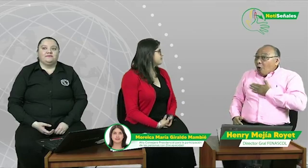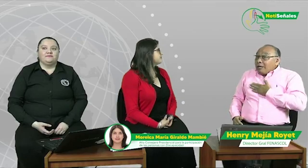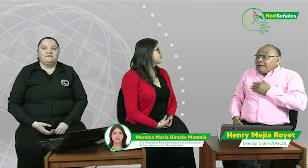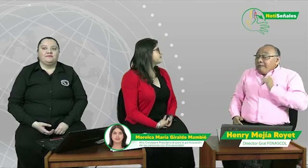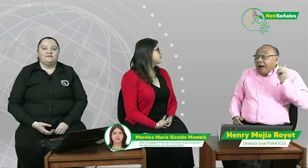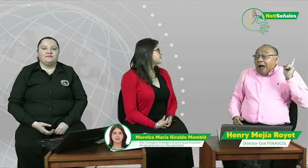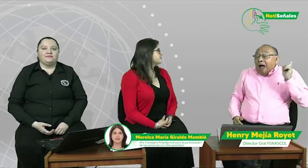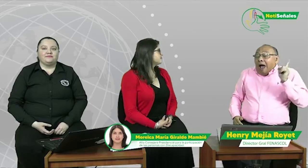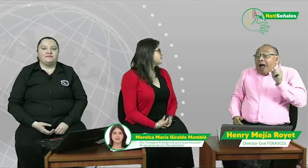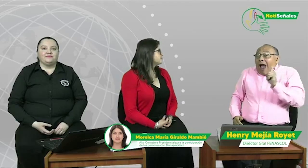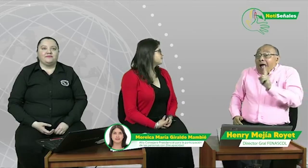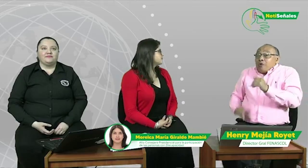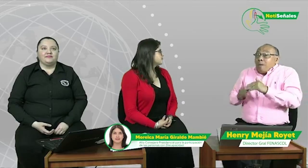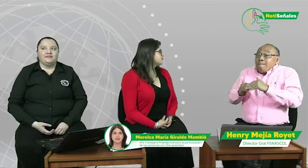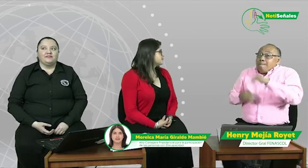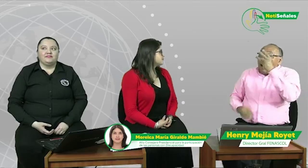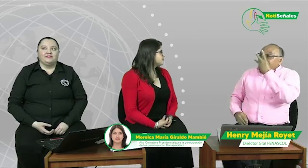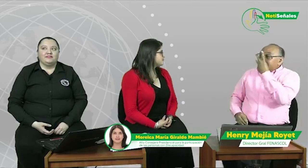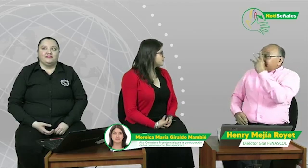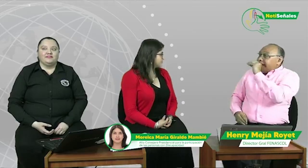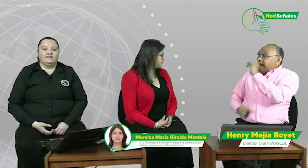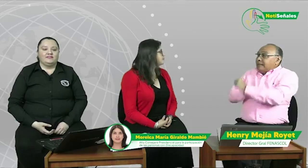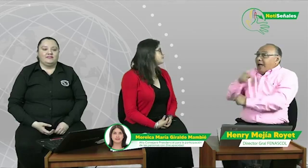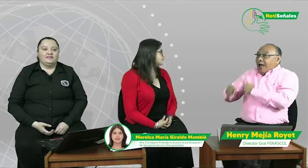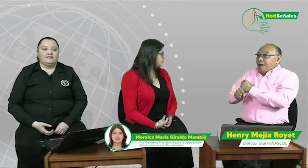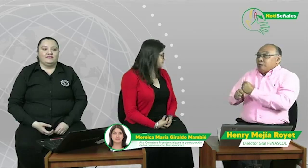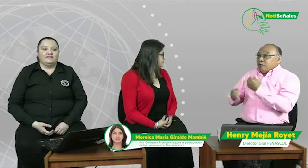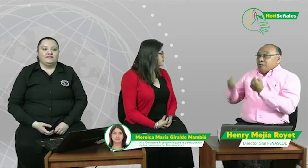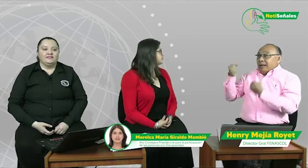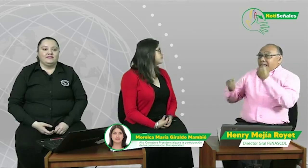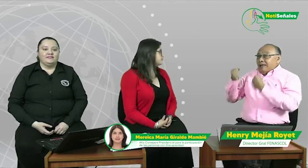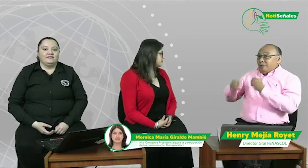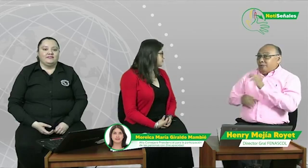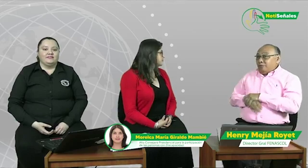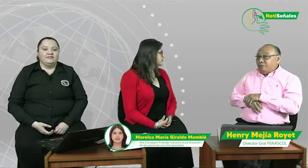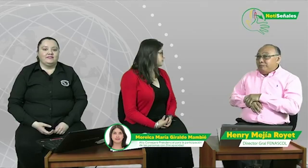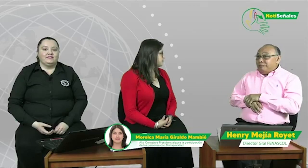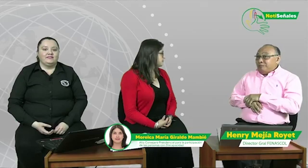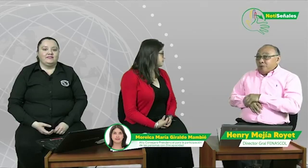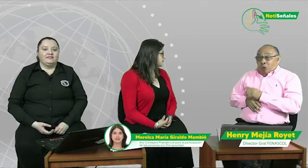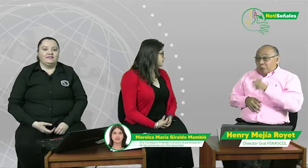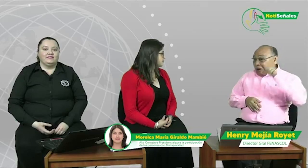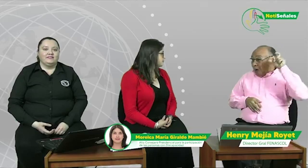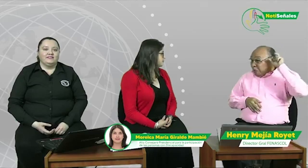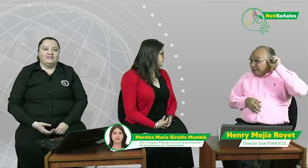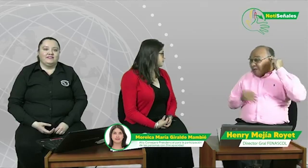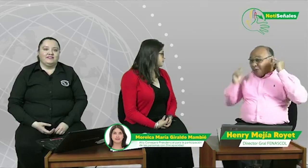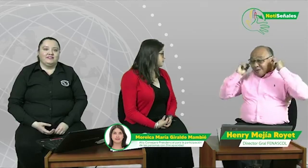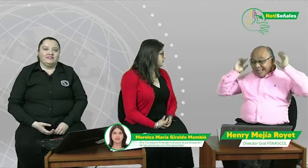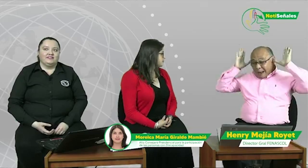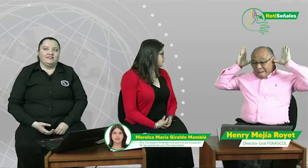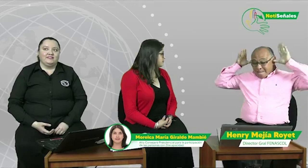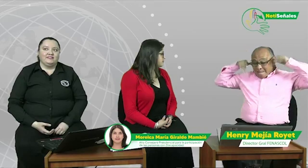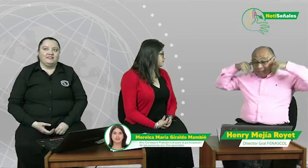póngase la ayuda técnica y demás. Yo, Henry Mejía, llevo más de 30 años conduciendo carro y no he